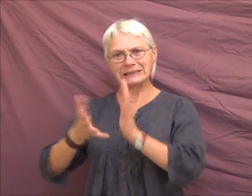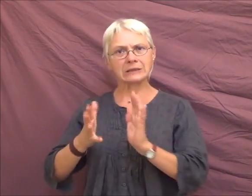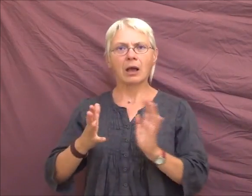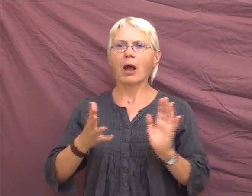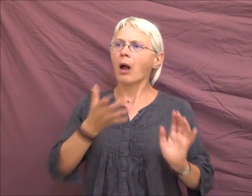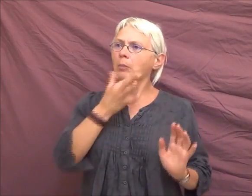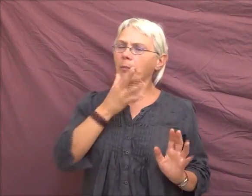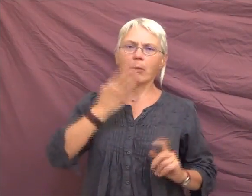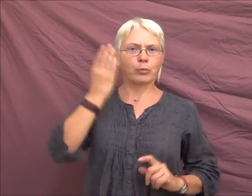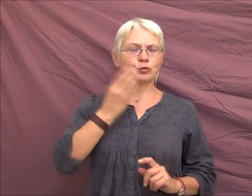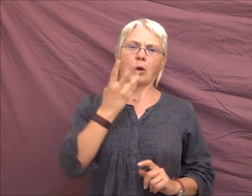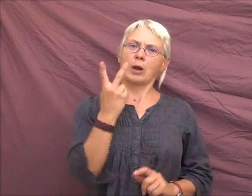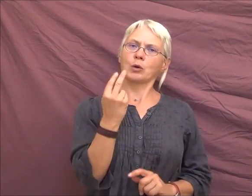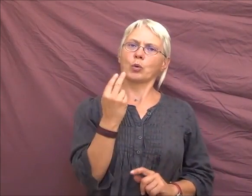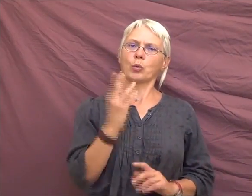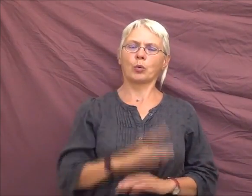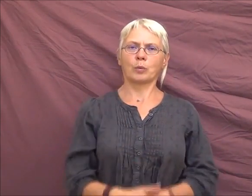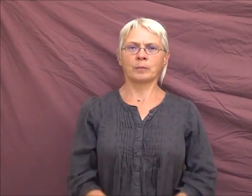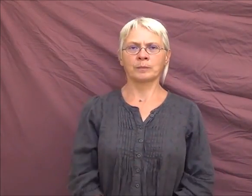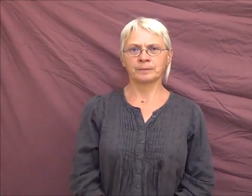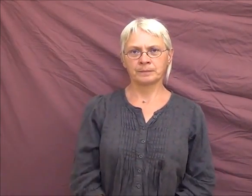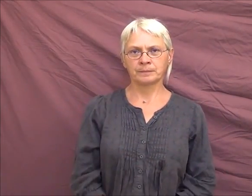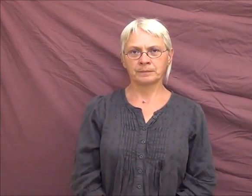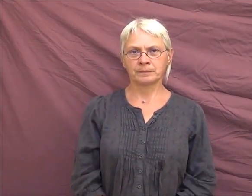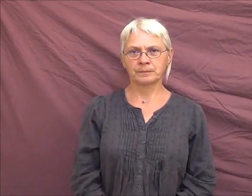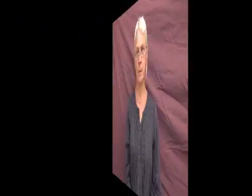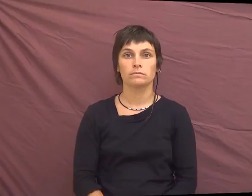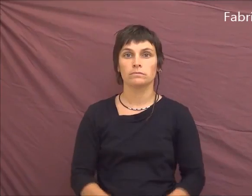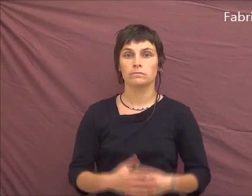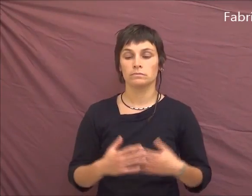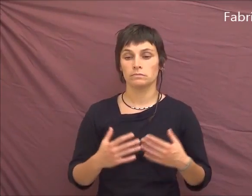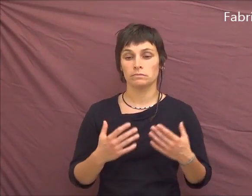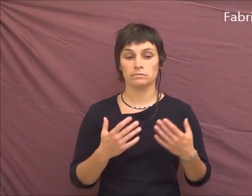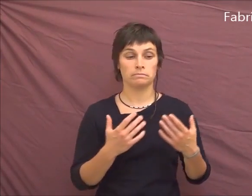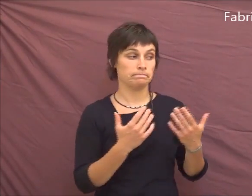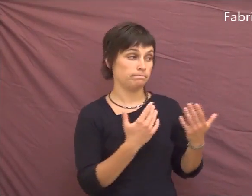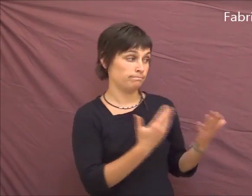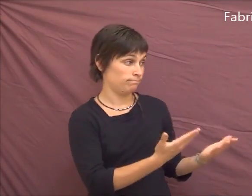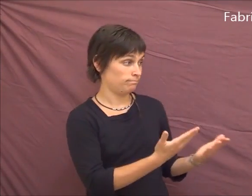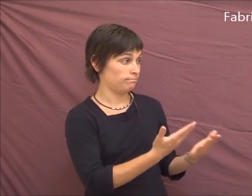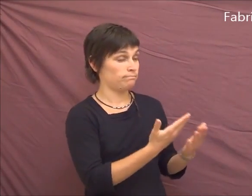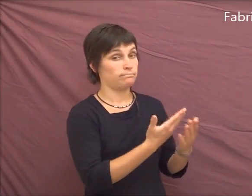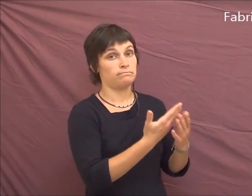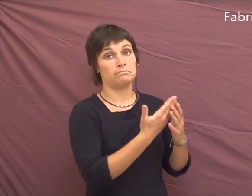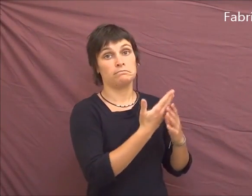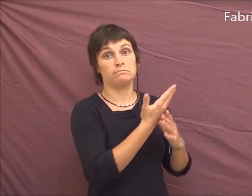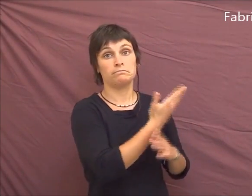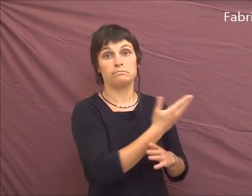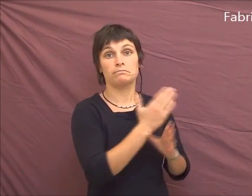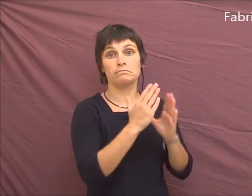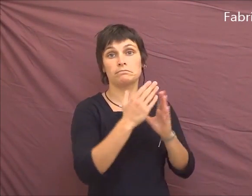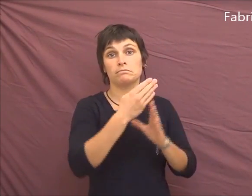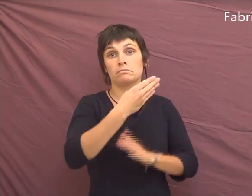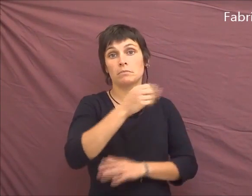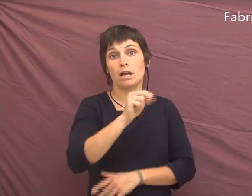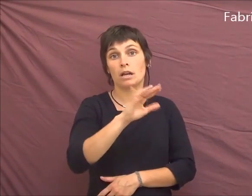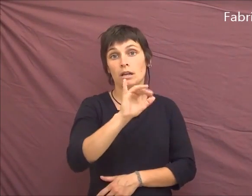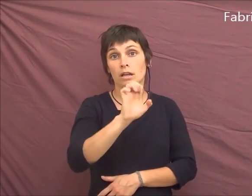Non, je ne peux pas. J'ai besoin des deux. Fabrice. Marie est aussi la preuve que l'identité